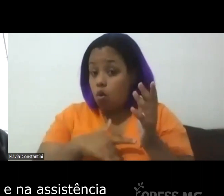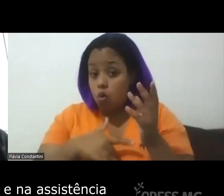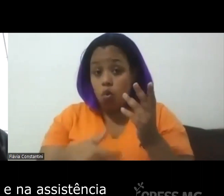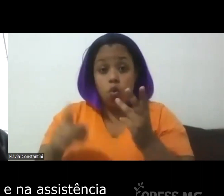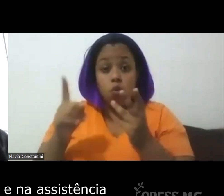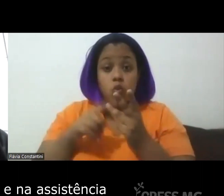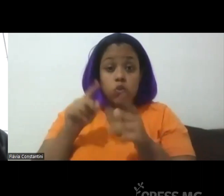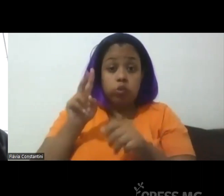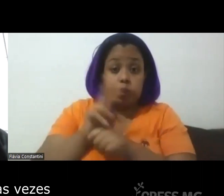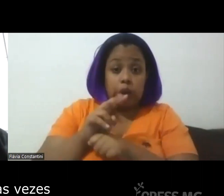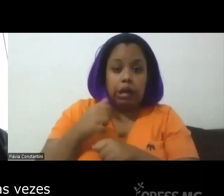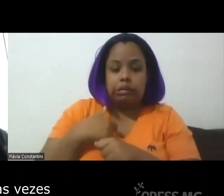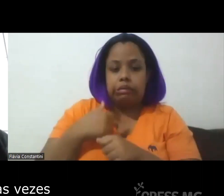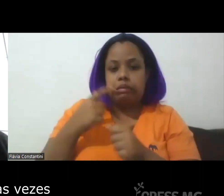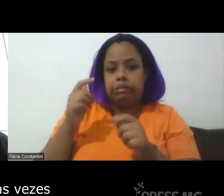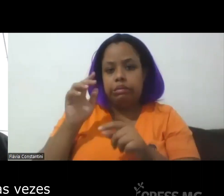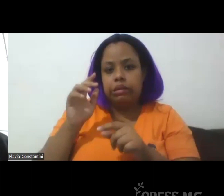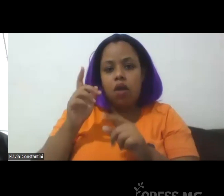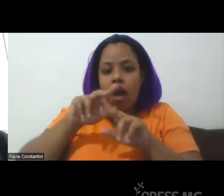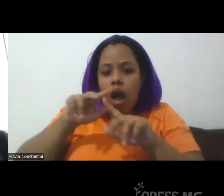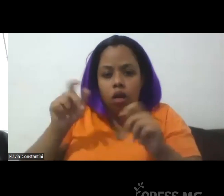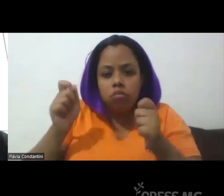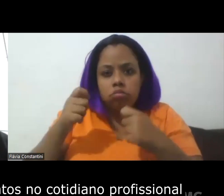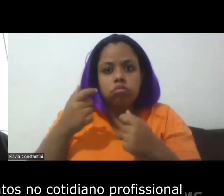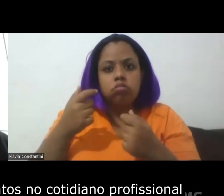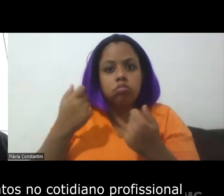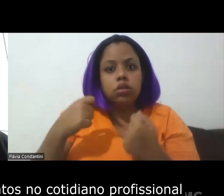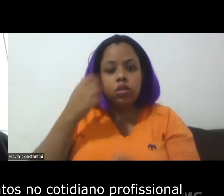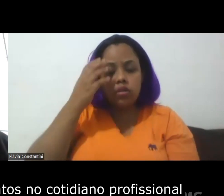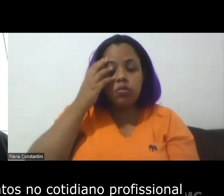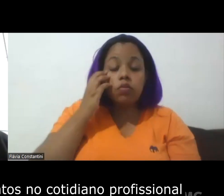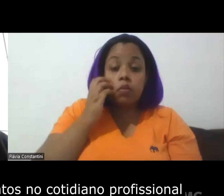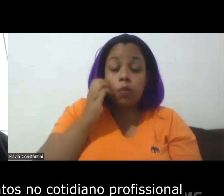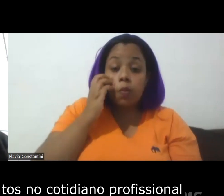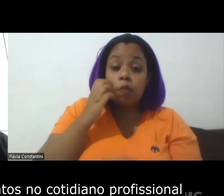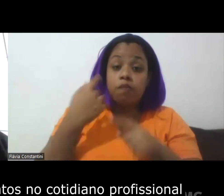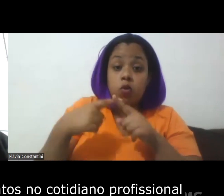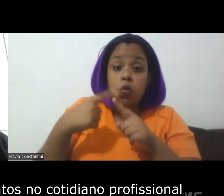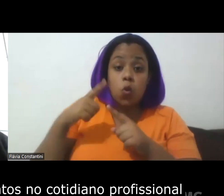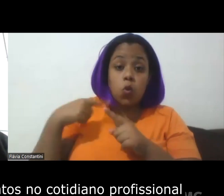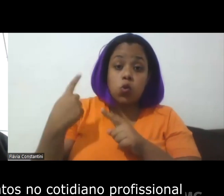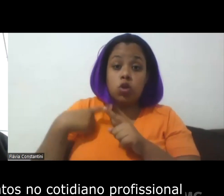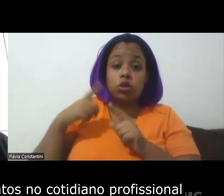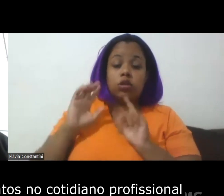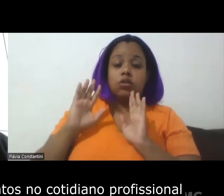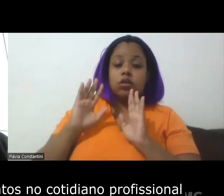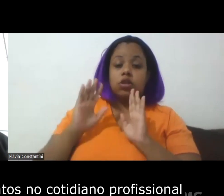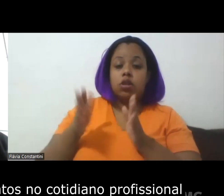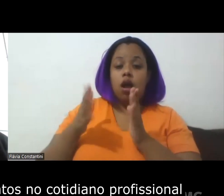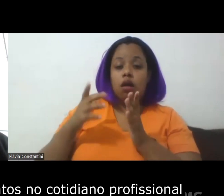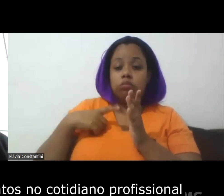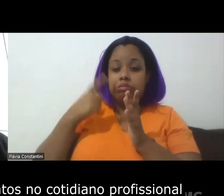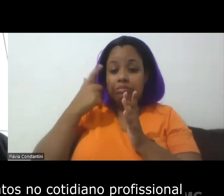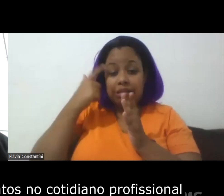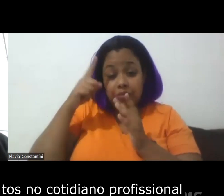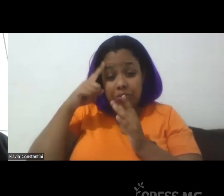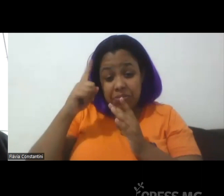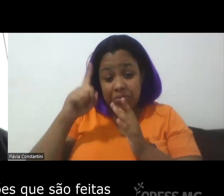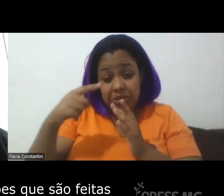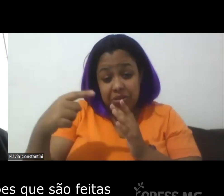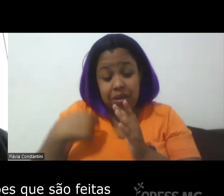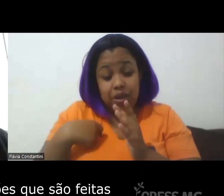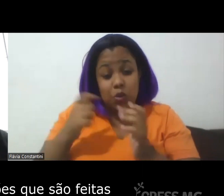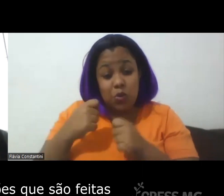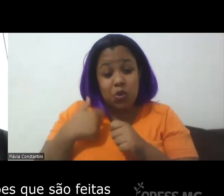assistência muitas vezes nós vivemos tensionamentos no cotidiano profissional